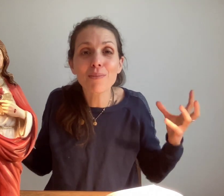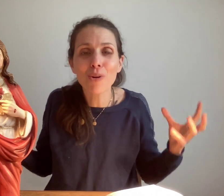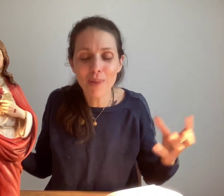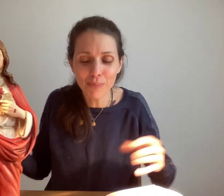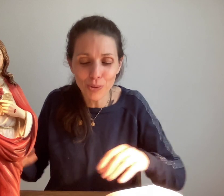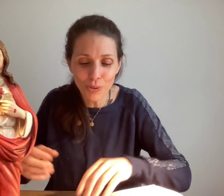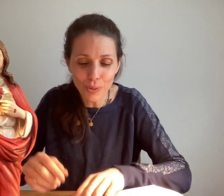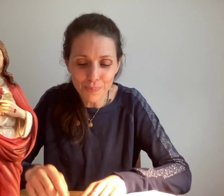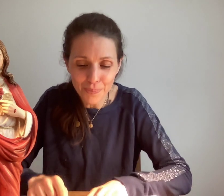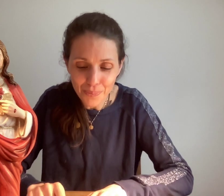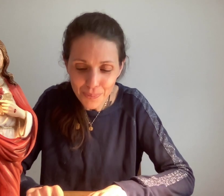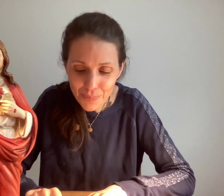'amour même de Dieu.